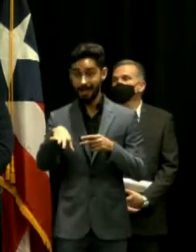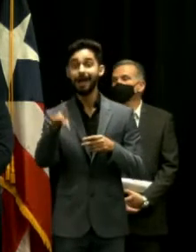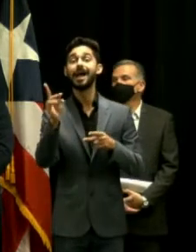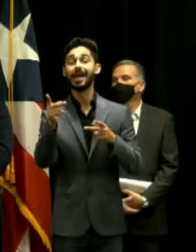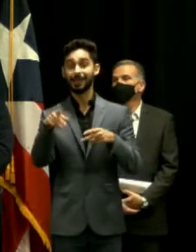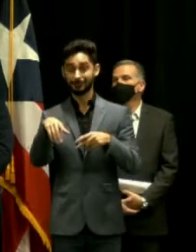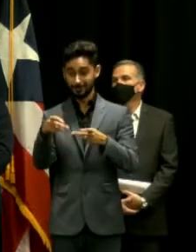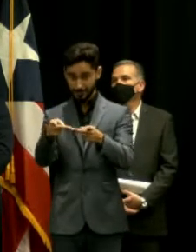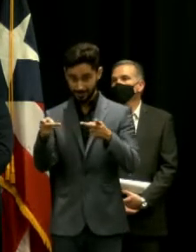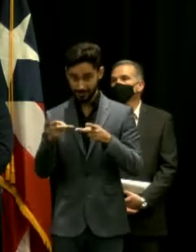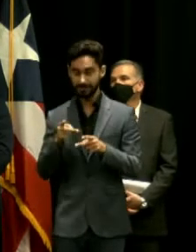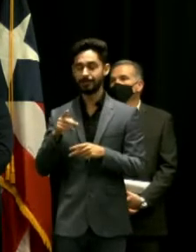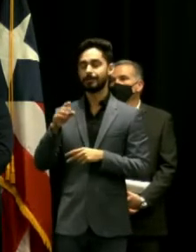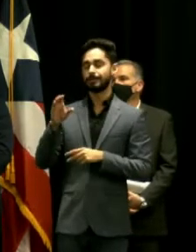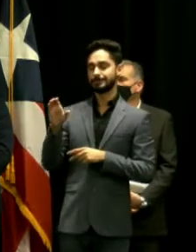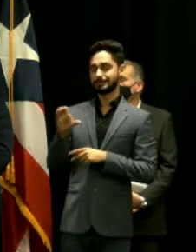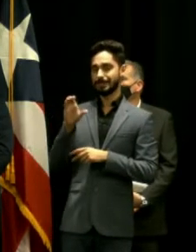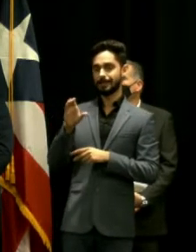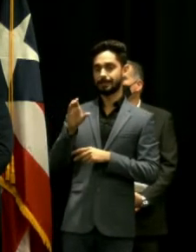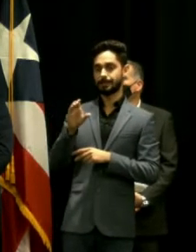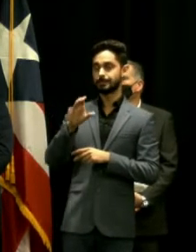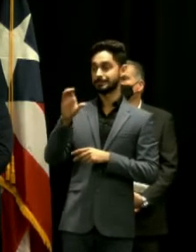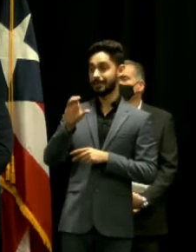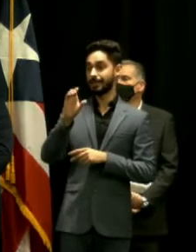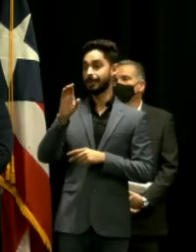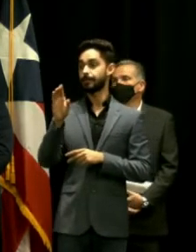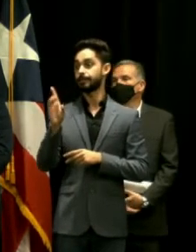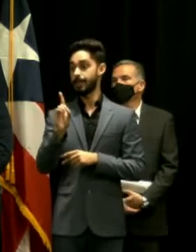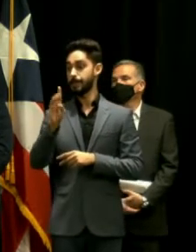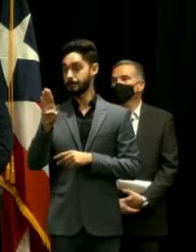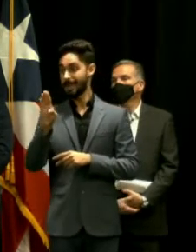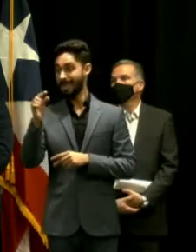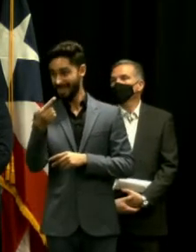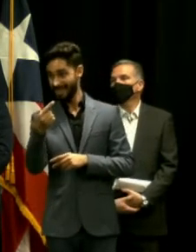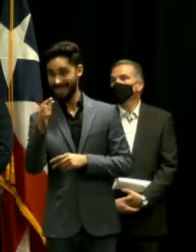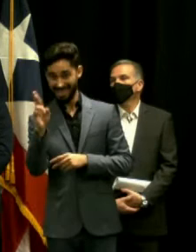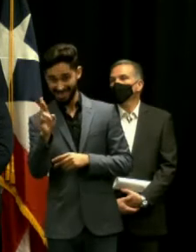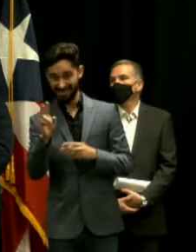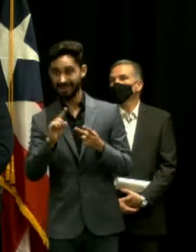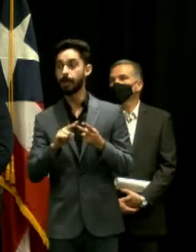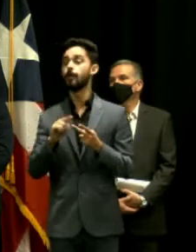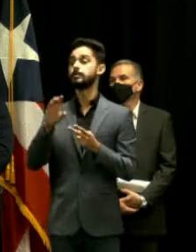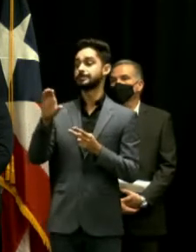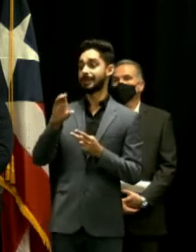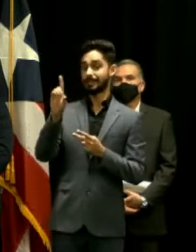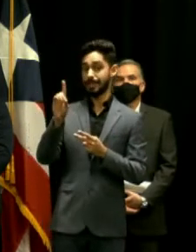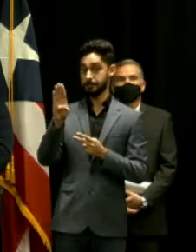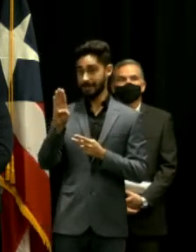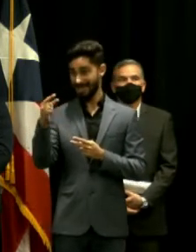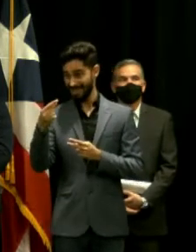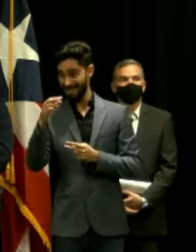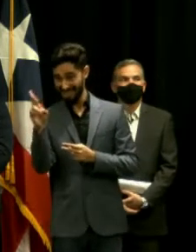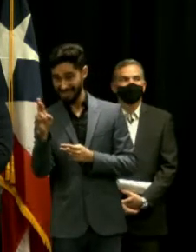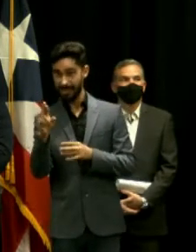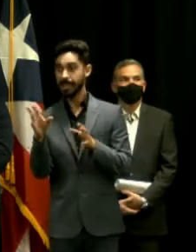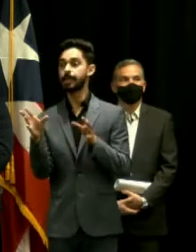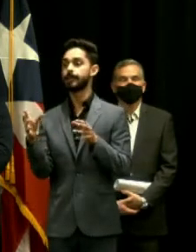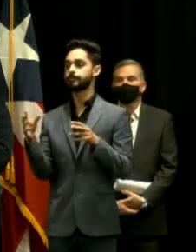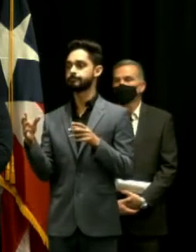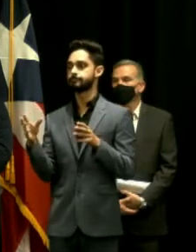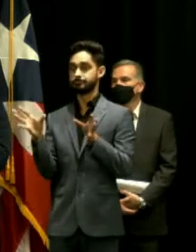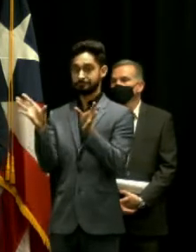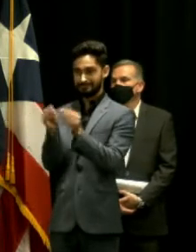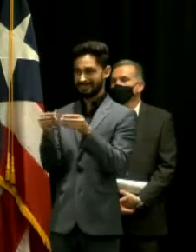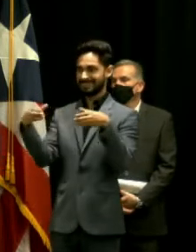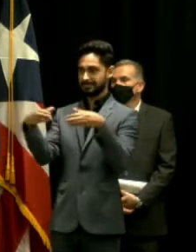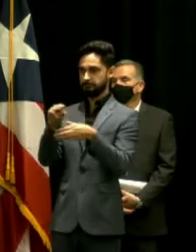CDBG DR o si no CDBG MIT para que se pueda construir esa facilidad y luego pues